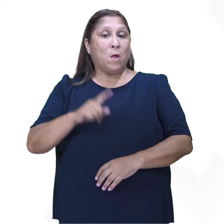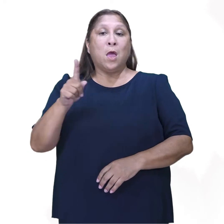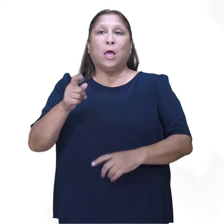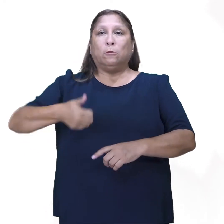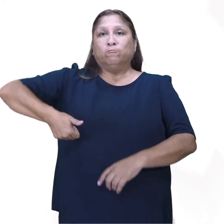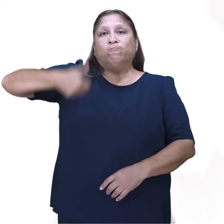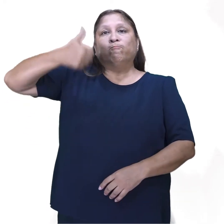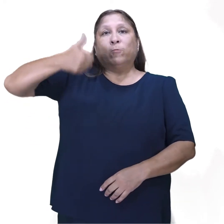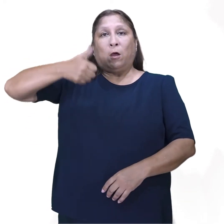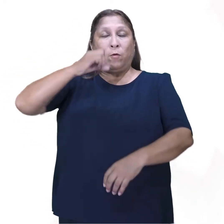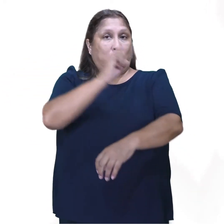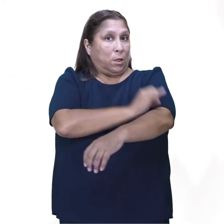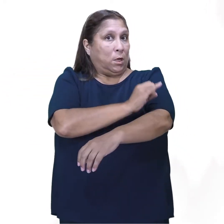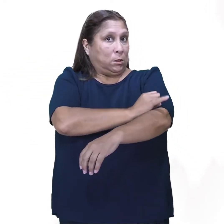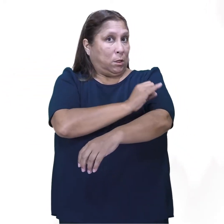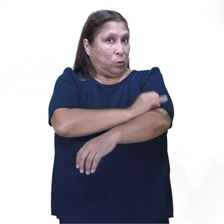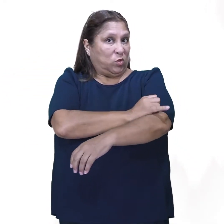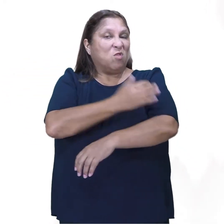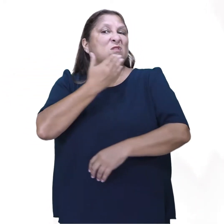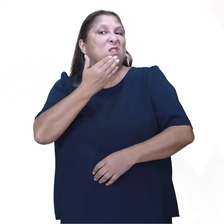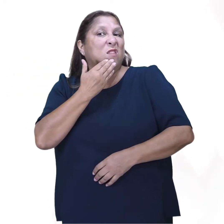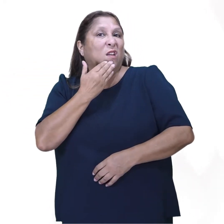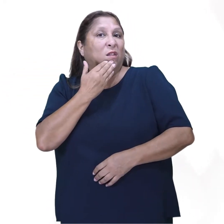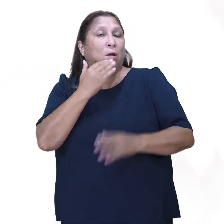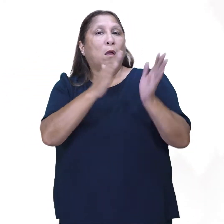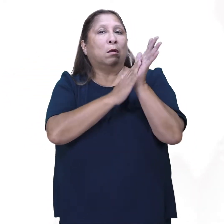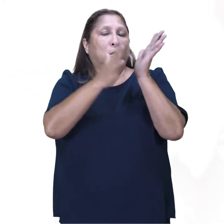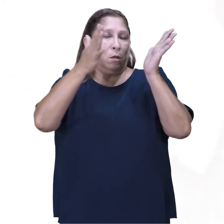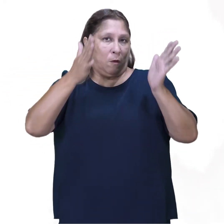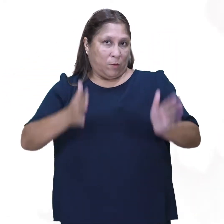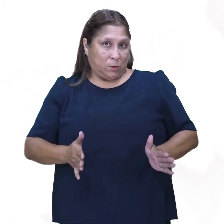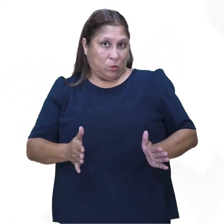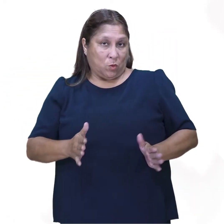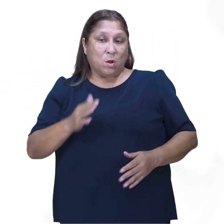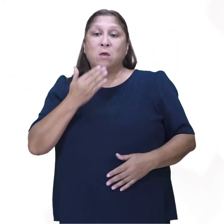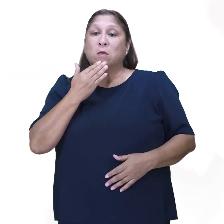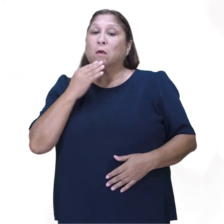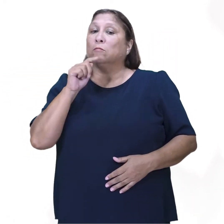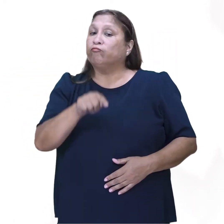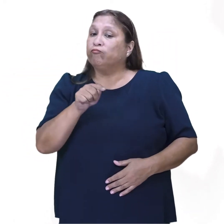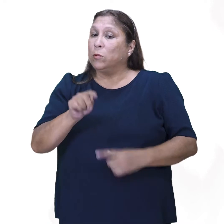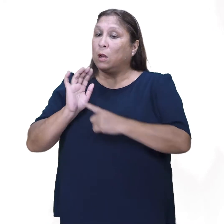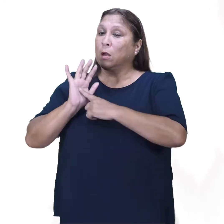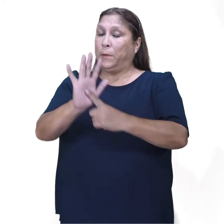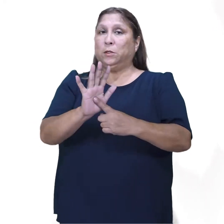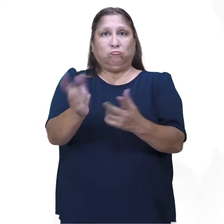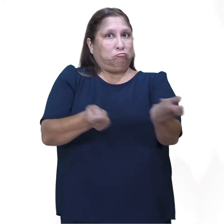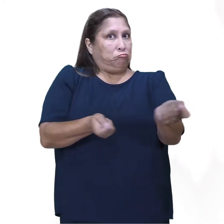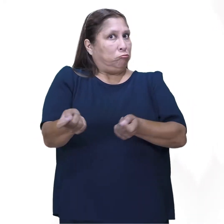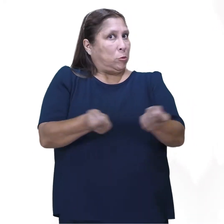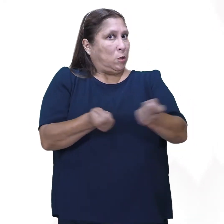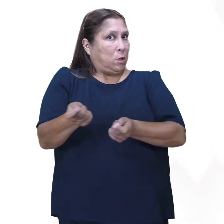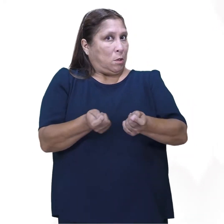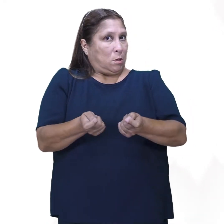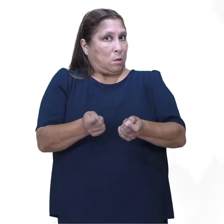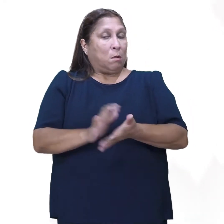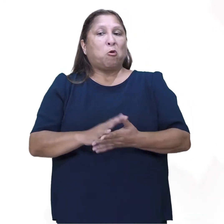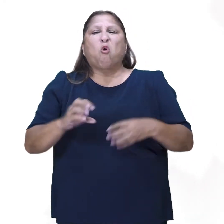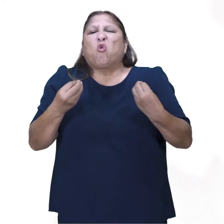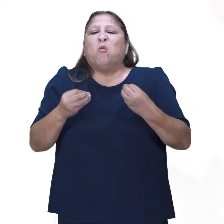El titular de la institución es el defensor del pueblo, quien la representa y la dirige. Para ser